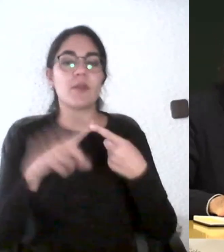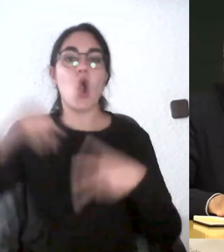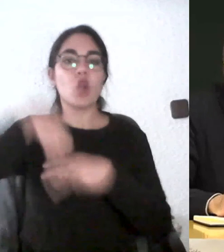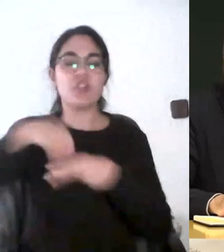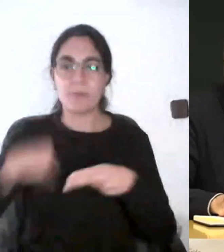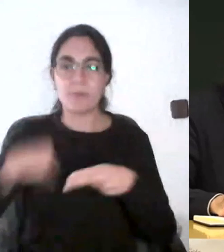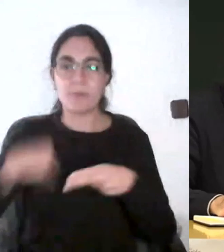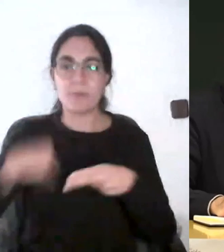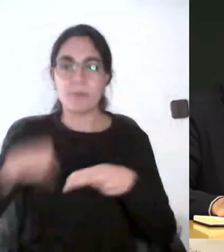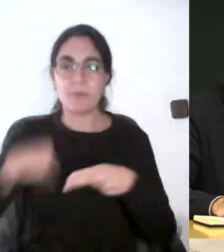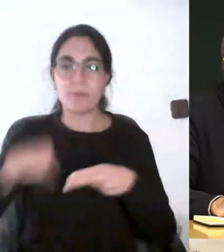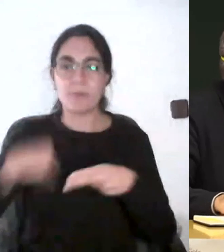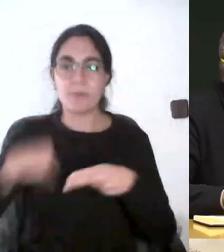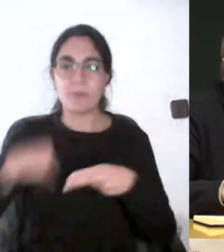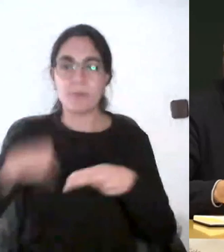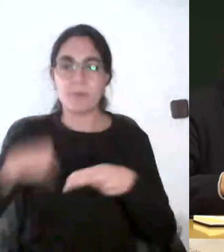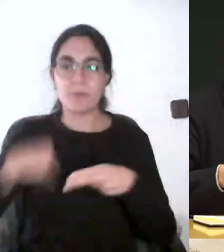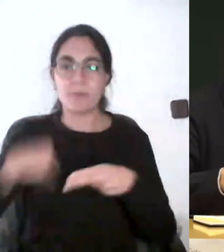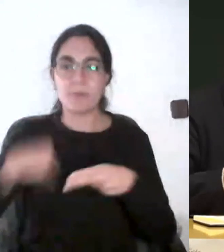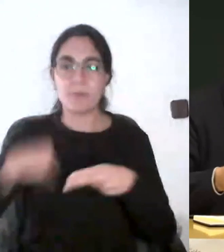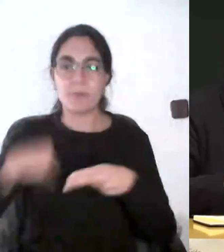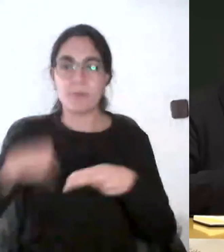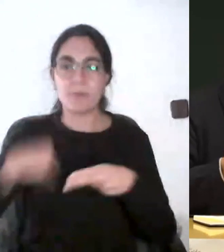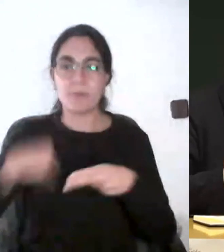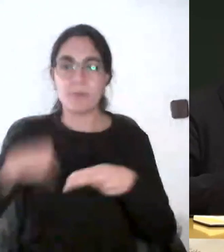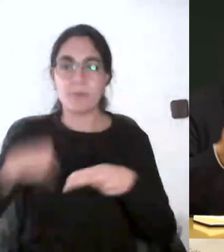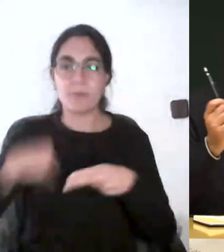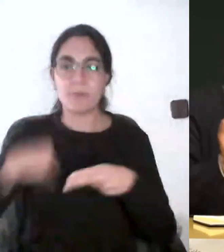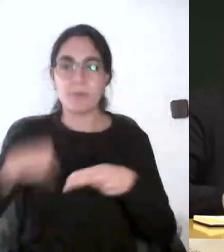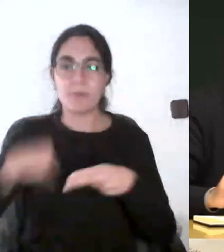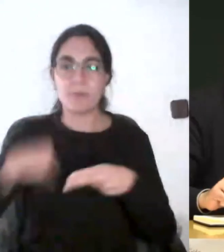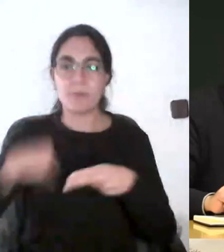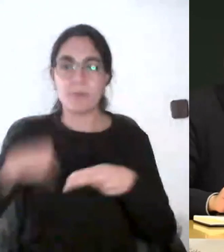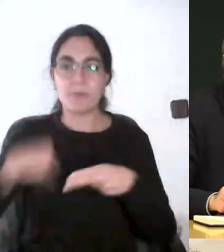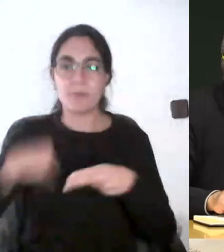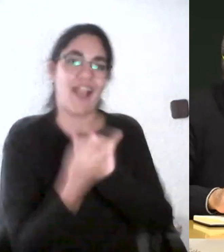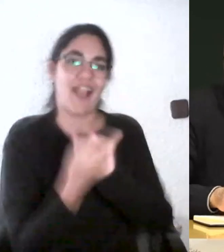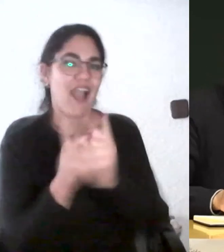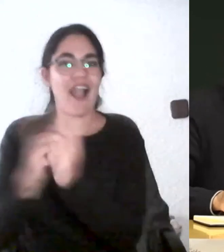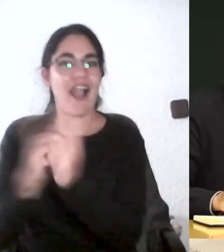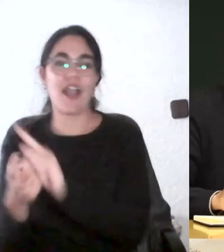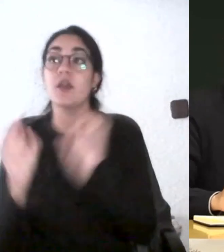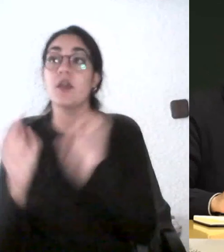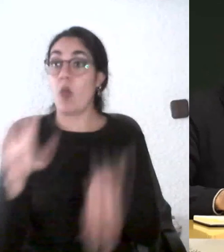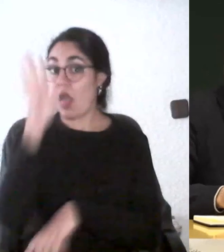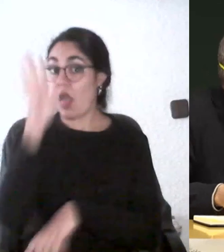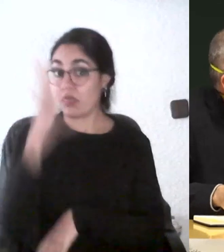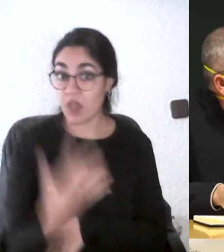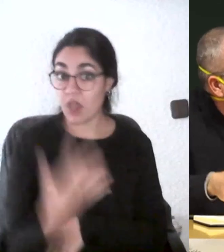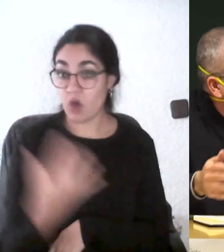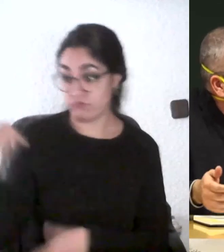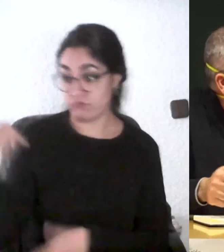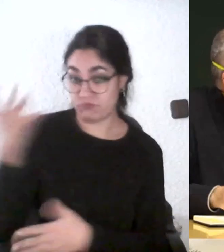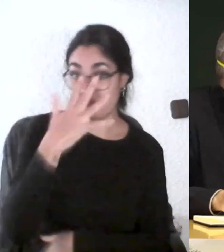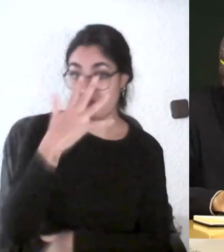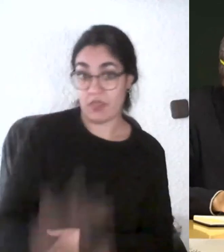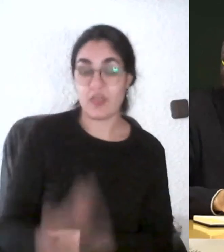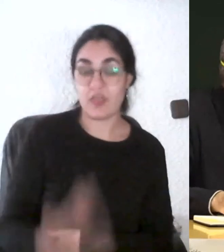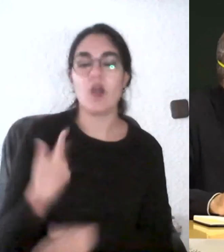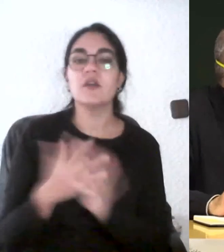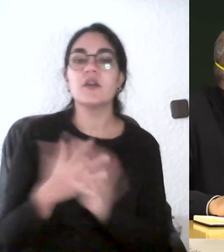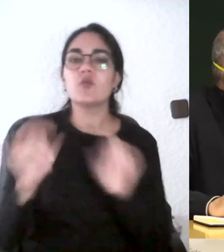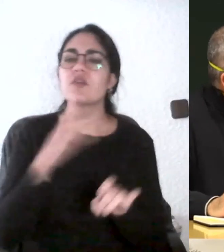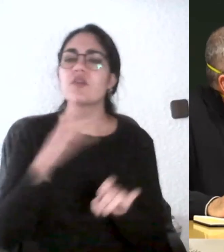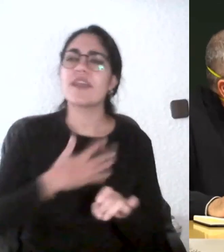variable importa e importa mucho entonces a mí eso me ha llevado en estos últimos cinco años a pensar cada vez que pienso en adoptar cambios en las